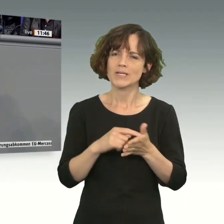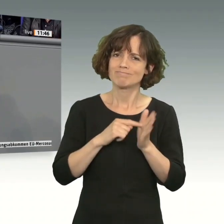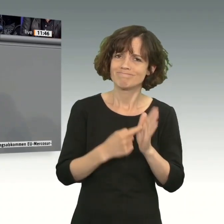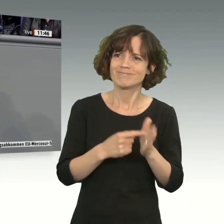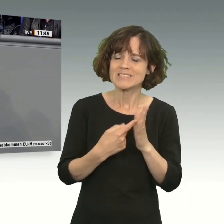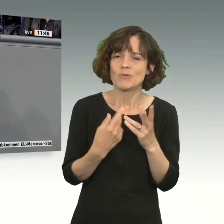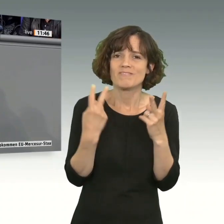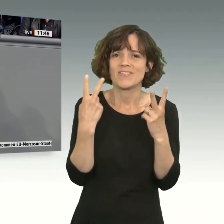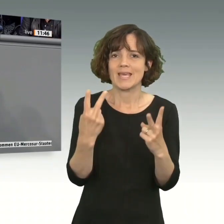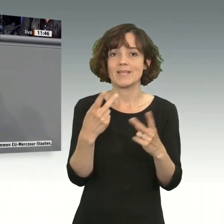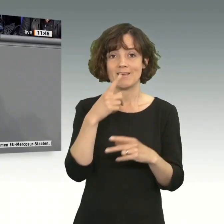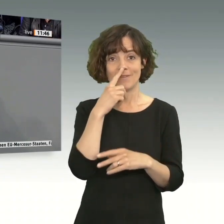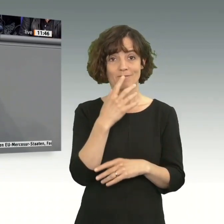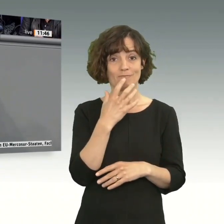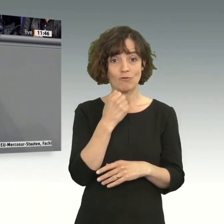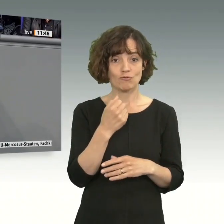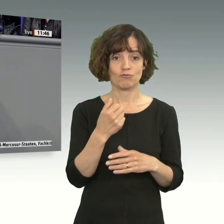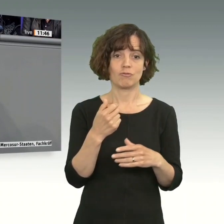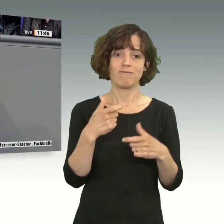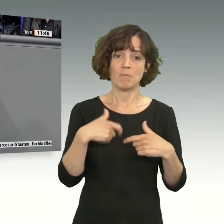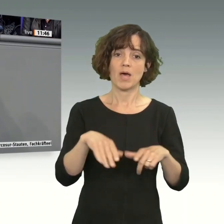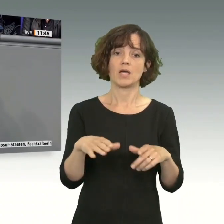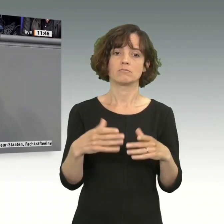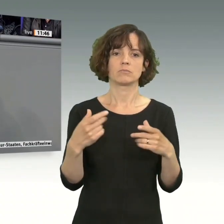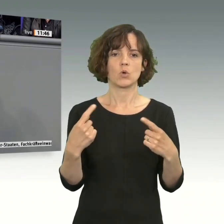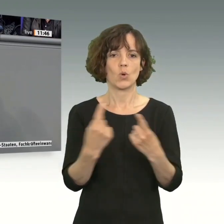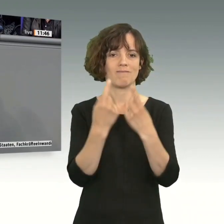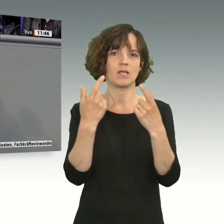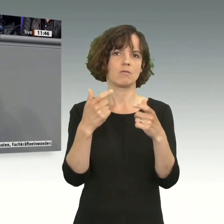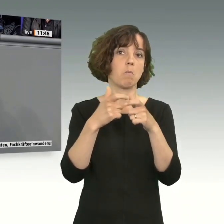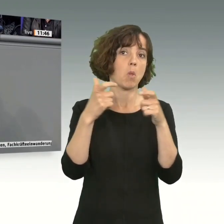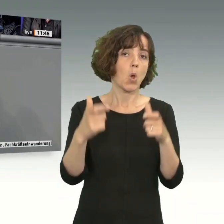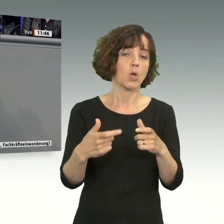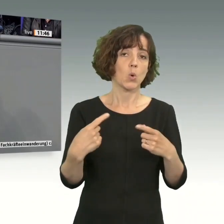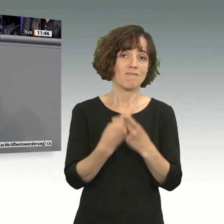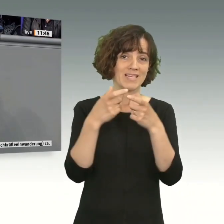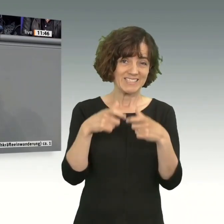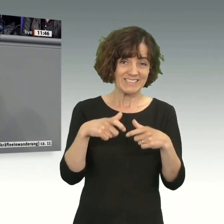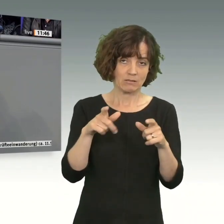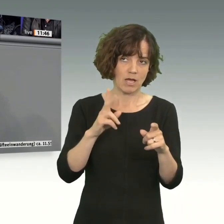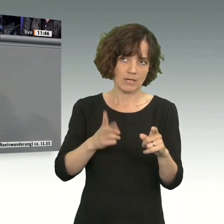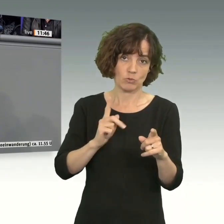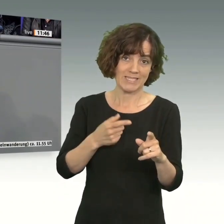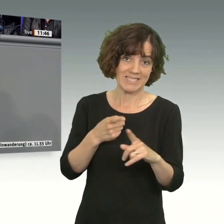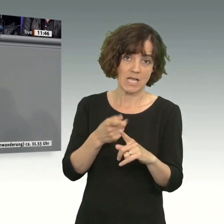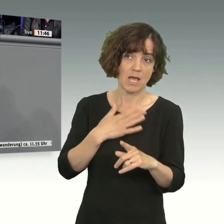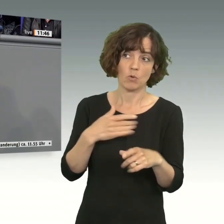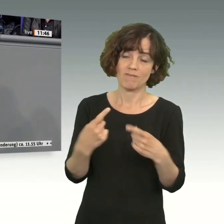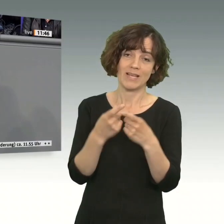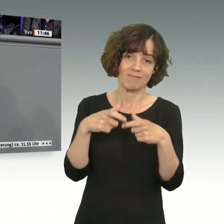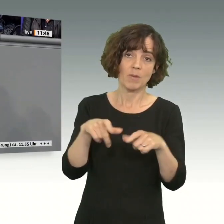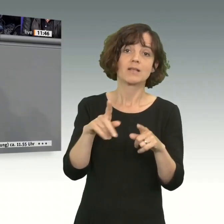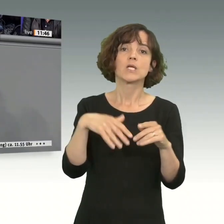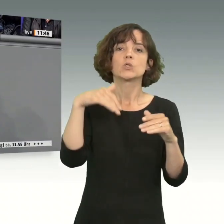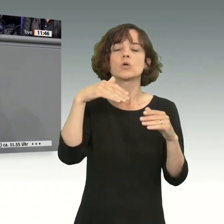Wenn wir einen neuen Blockkonflikt vermeiden wollen, und das sollte unser Interesse sein, dann ist der globale